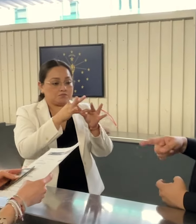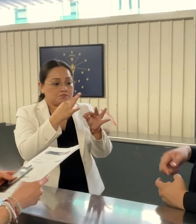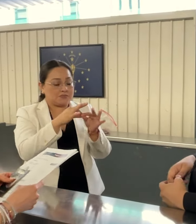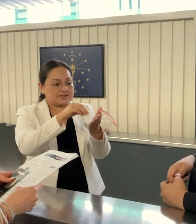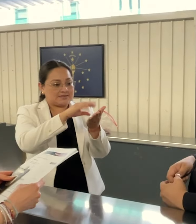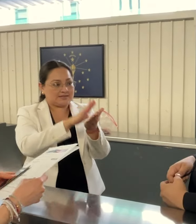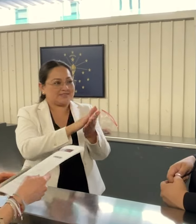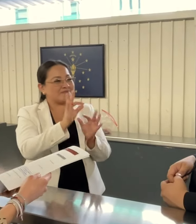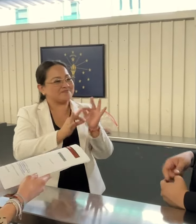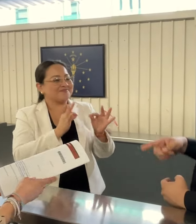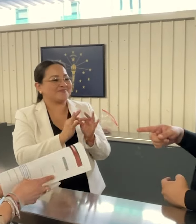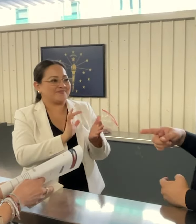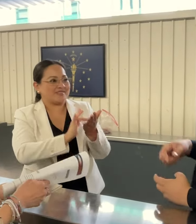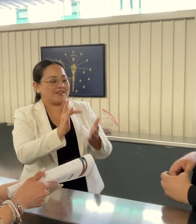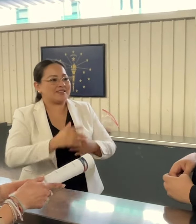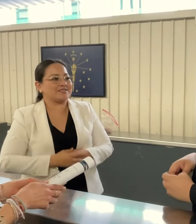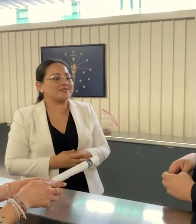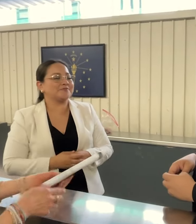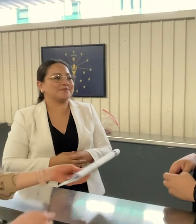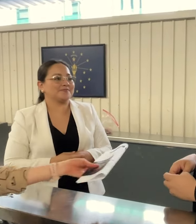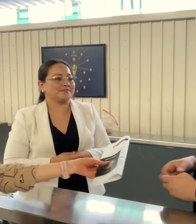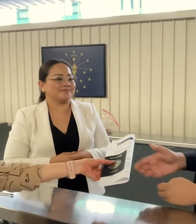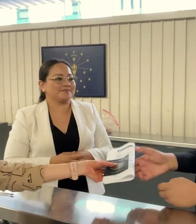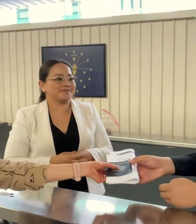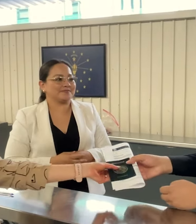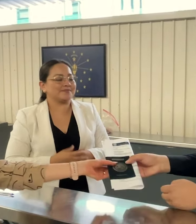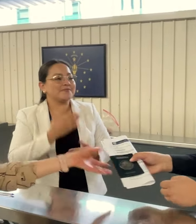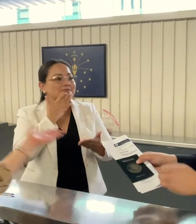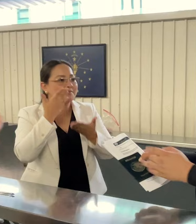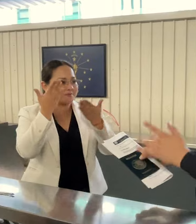Perfecto. Y ahí. Muchas gracias. Bienvenida. Adelante.